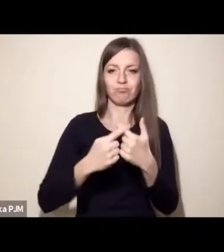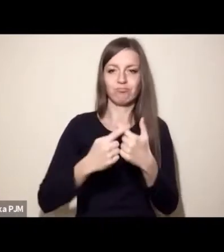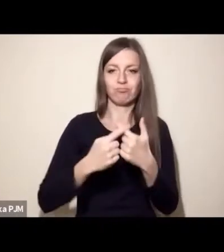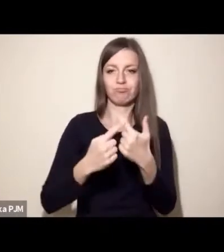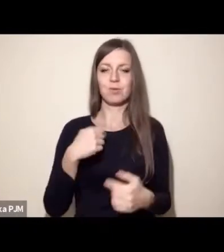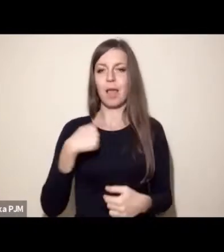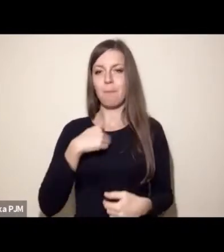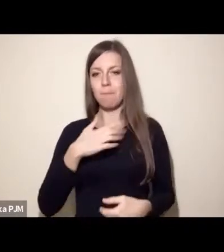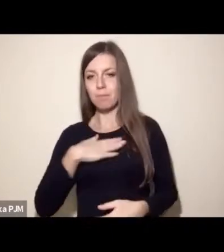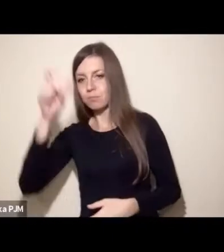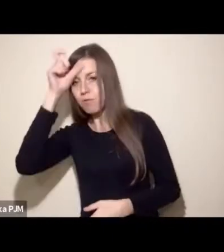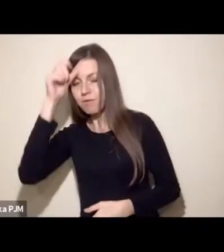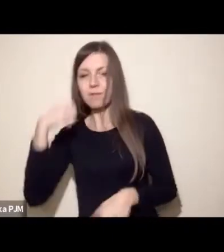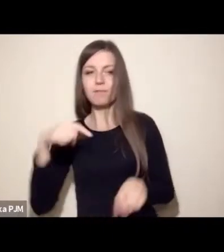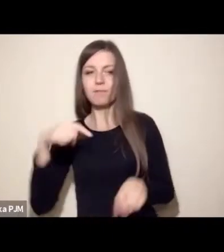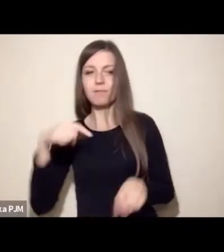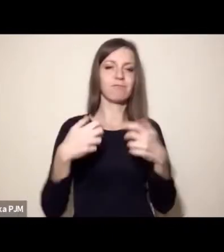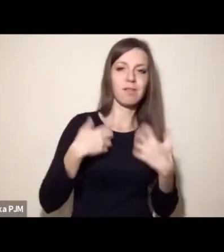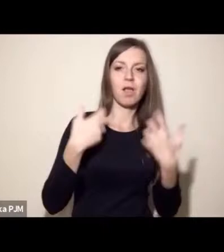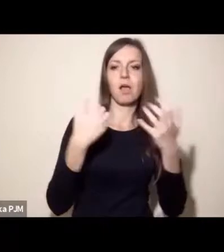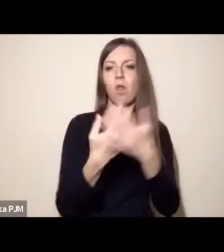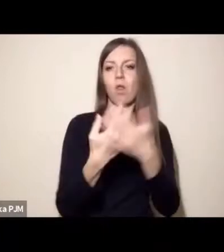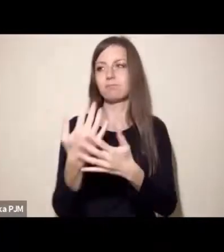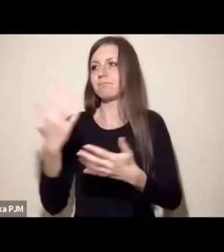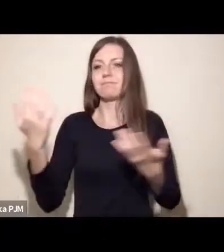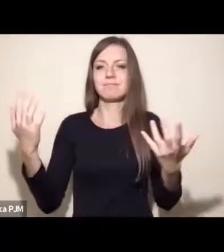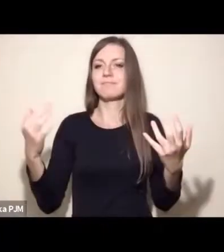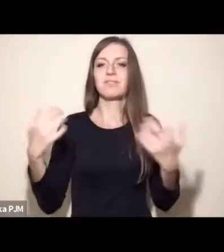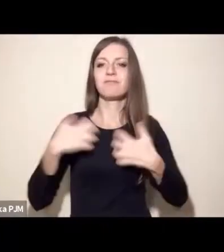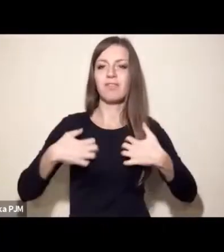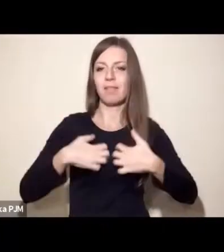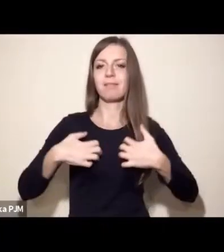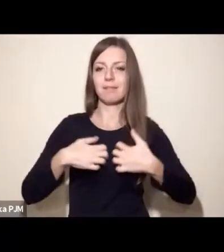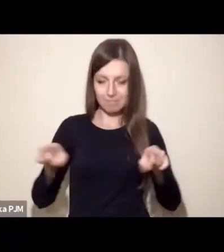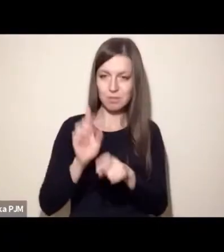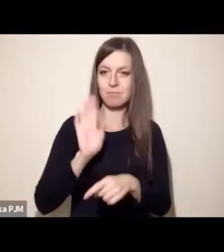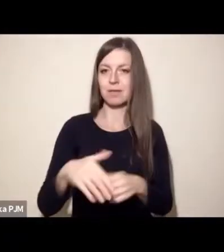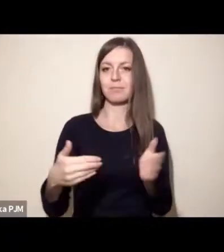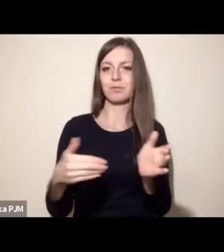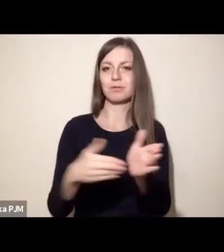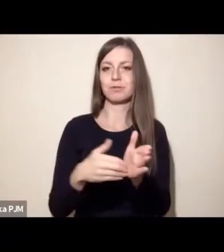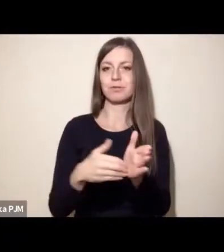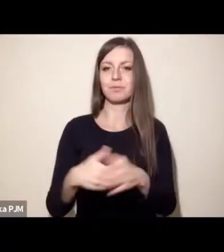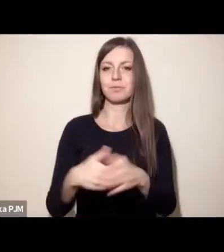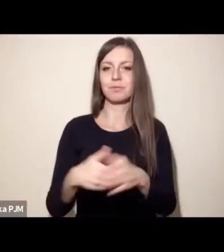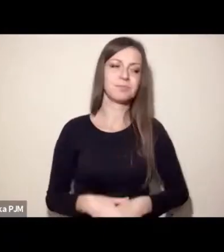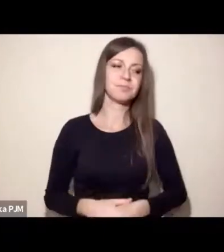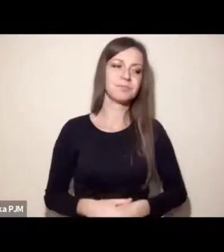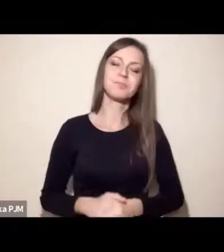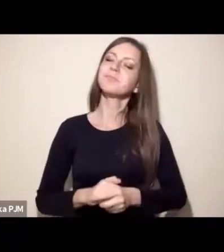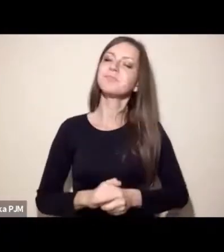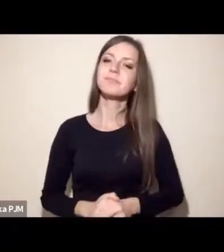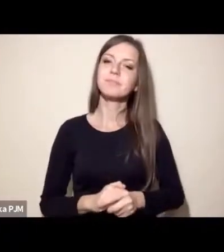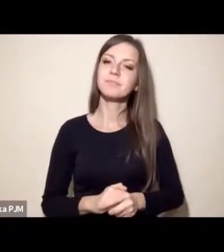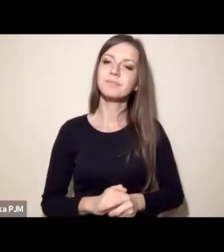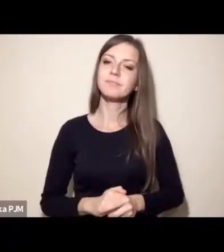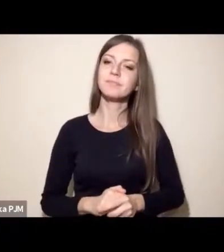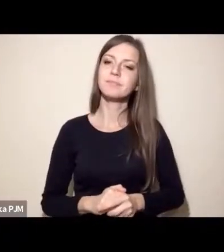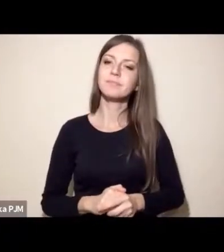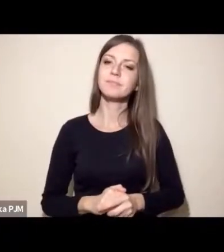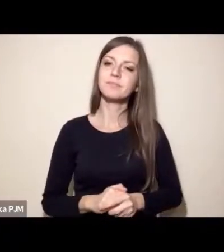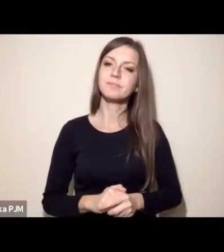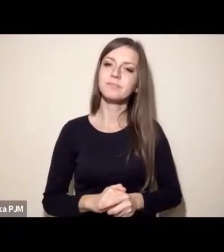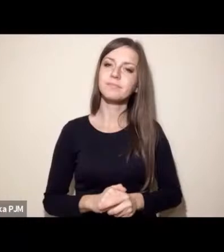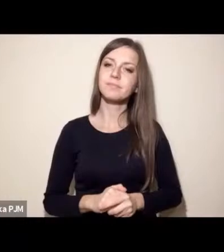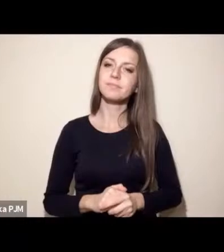wspólne i to w tej chwili jest twarda prawda, której można dowodzić na